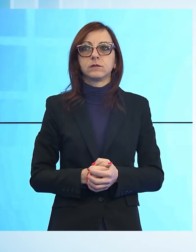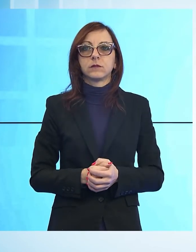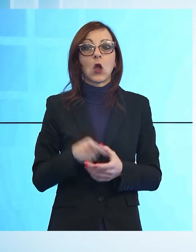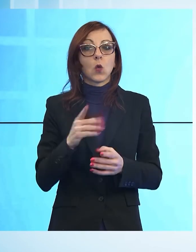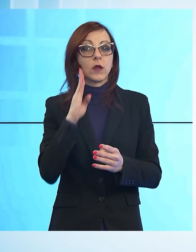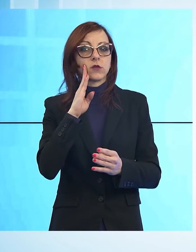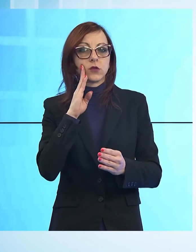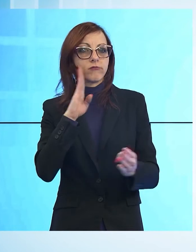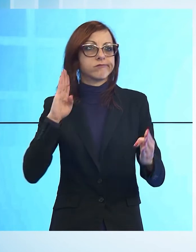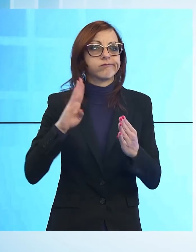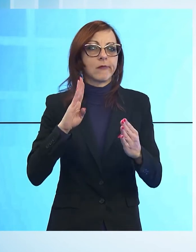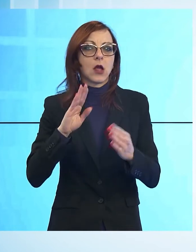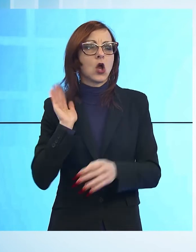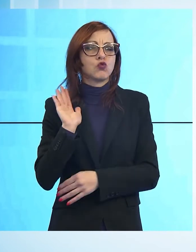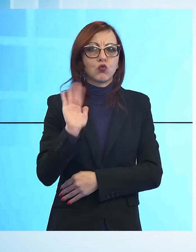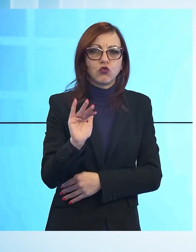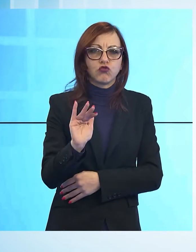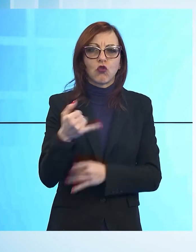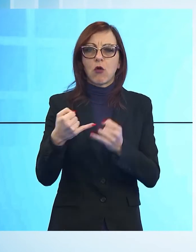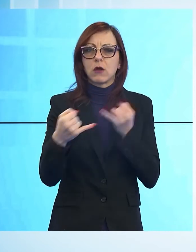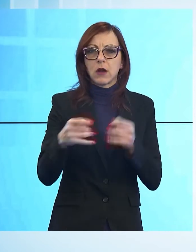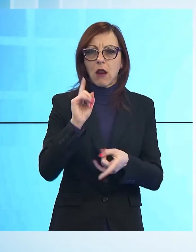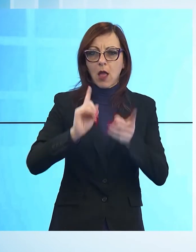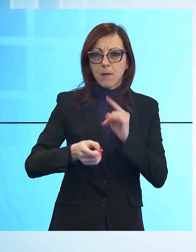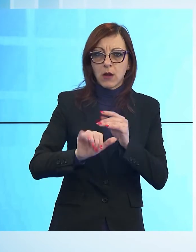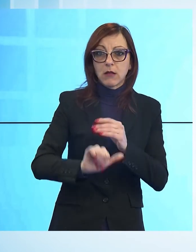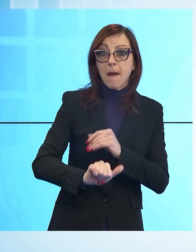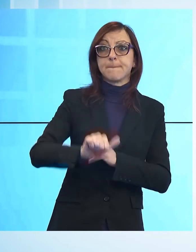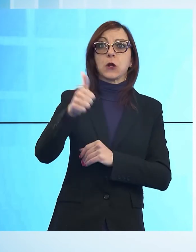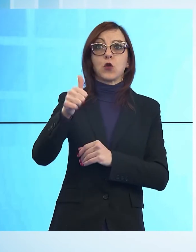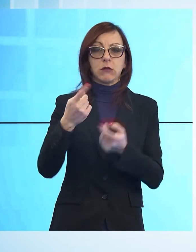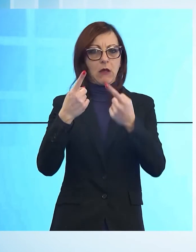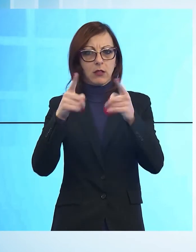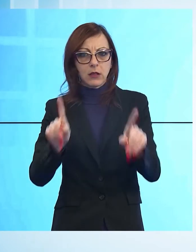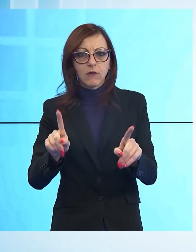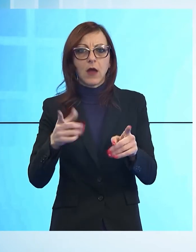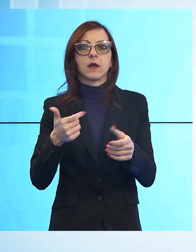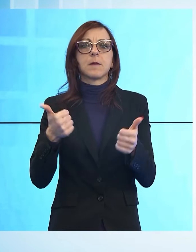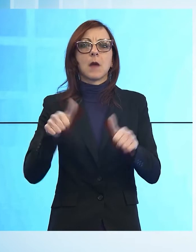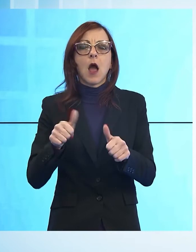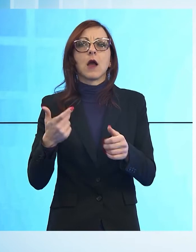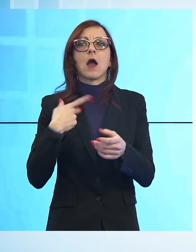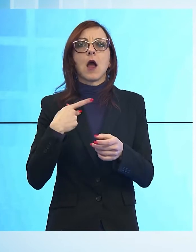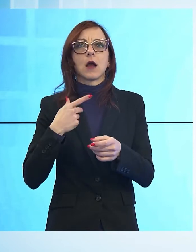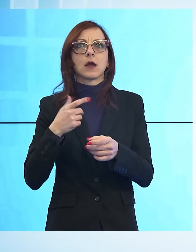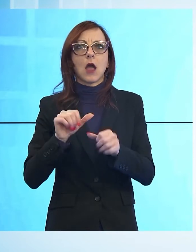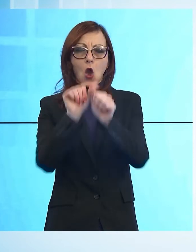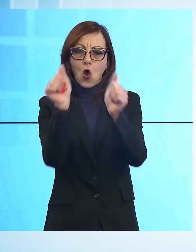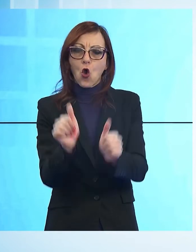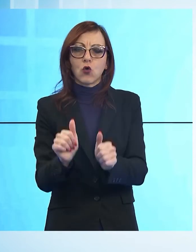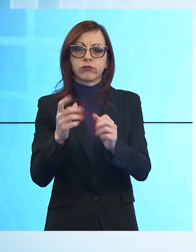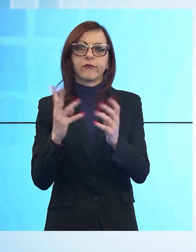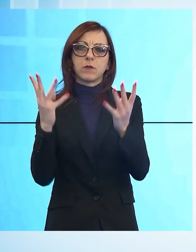costante che c'è di linea politica, di priorità e anche di valorizzazione del personale politico c